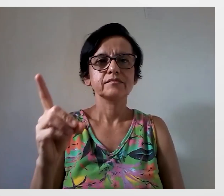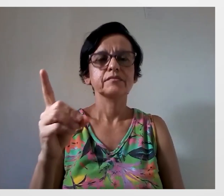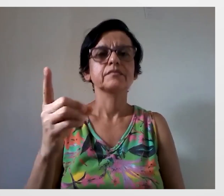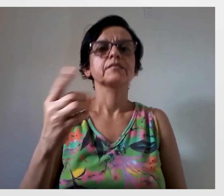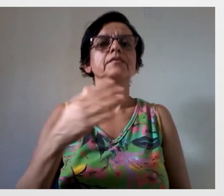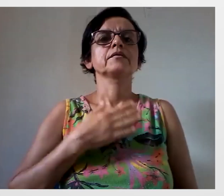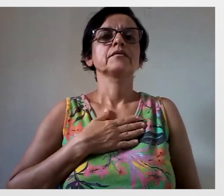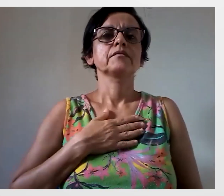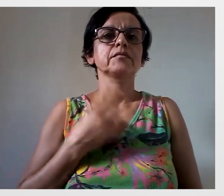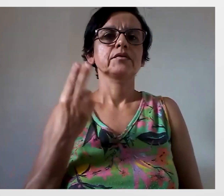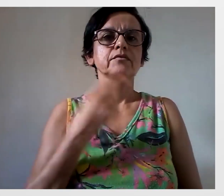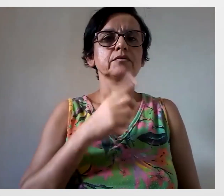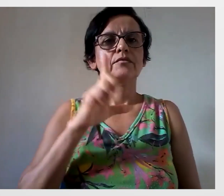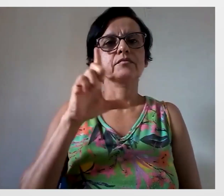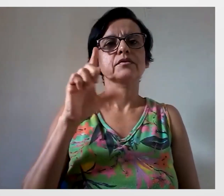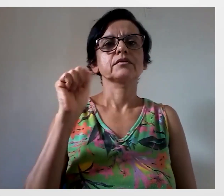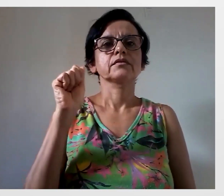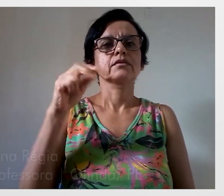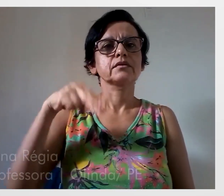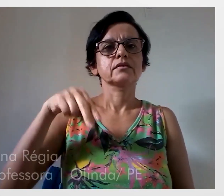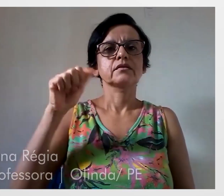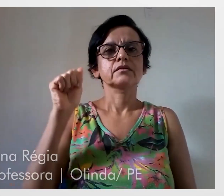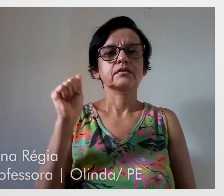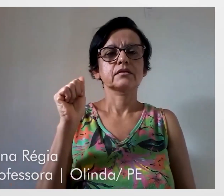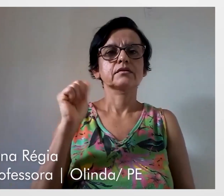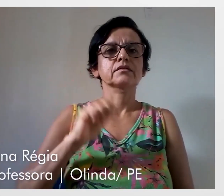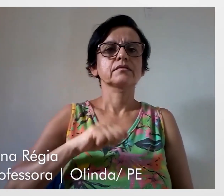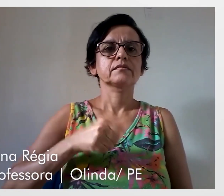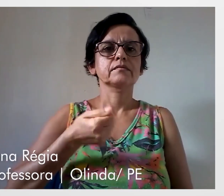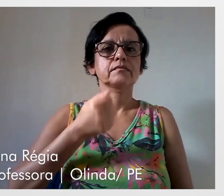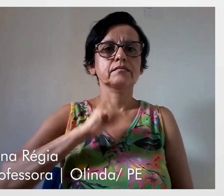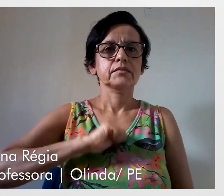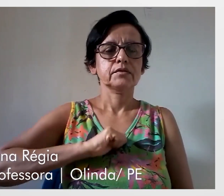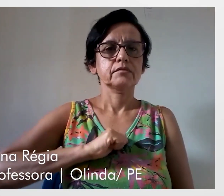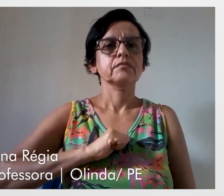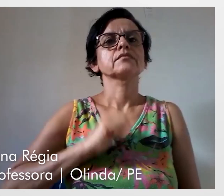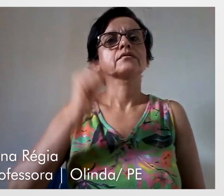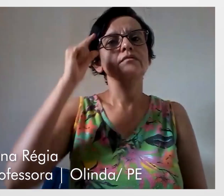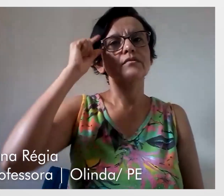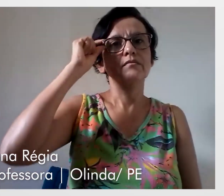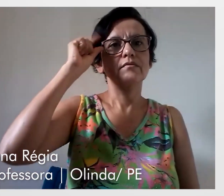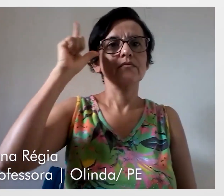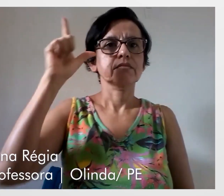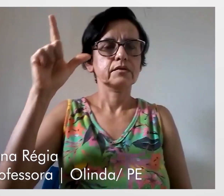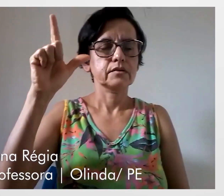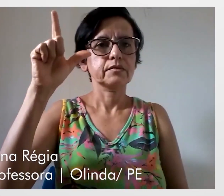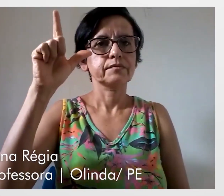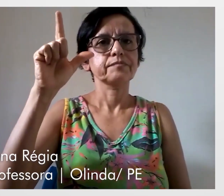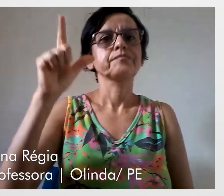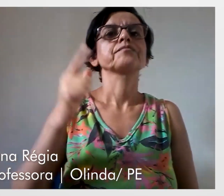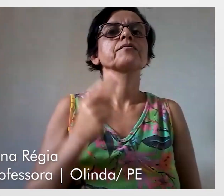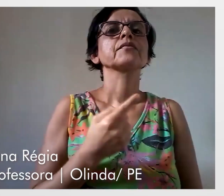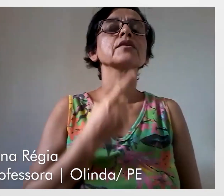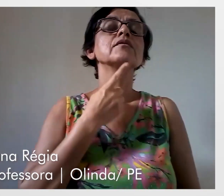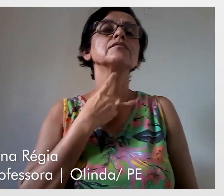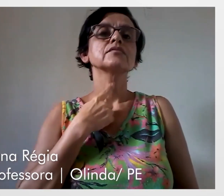Olá, bom dia a todos, meu nome é Alana, o meu sinal é esse, ou seja, a maneira como os surdos me conhecem